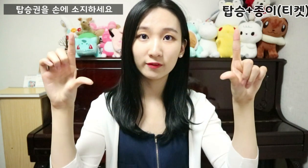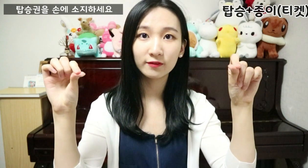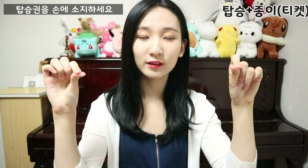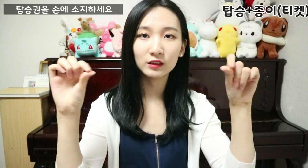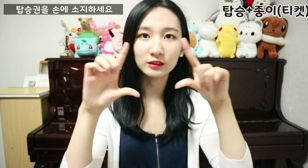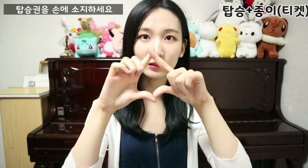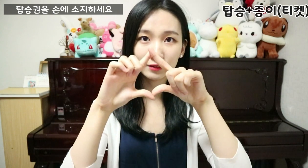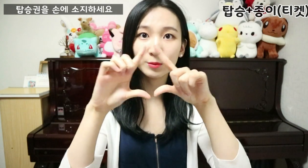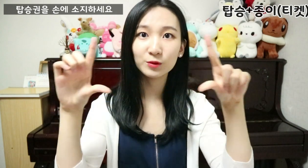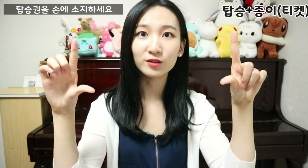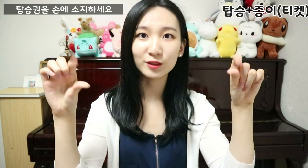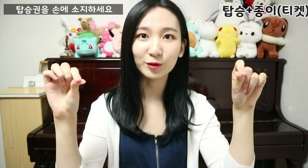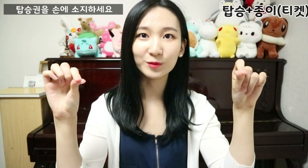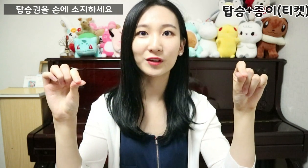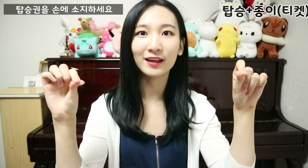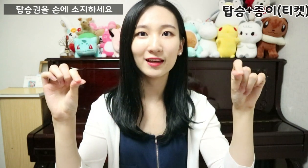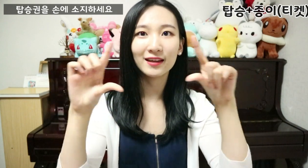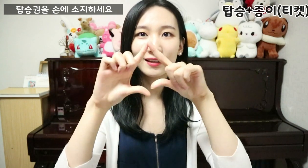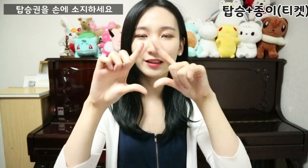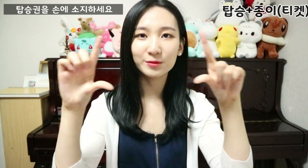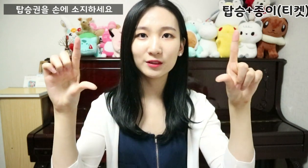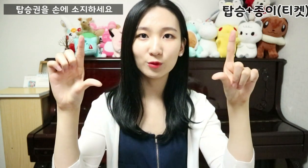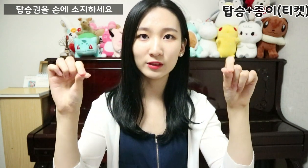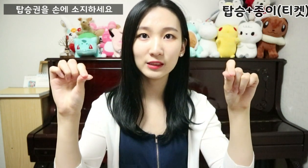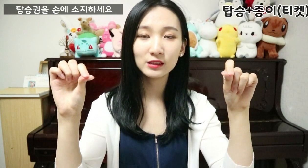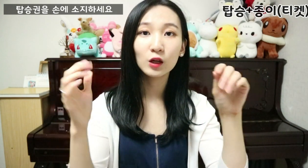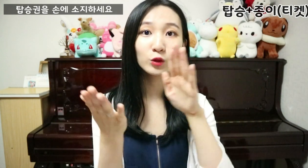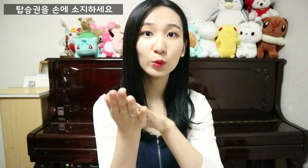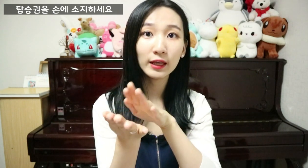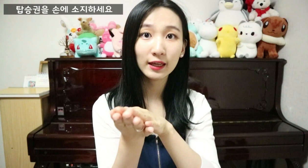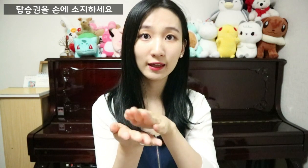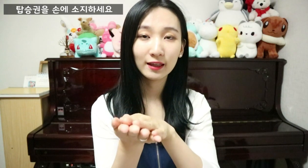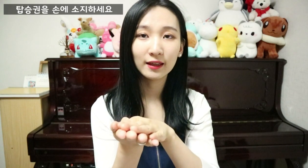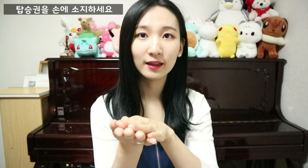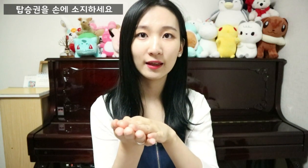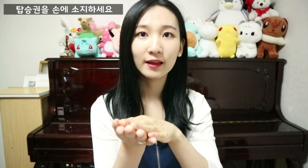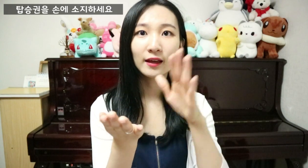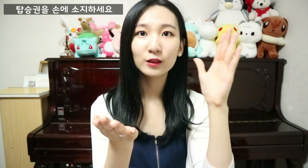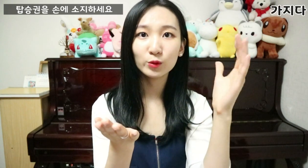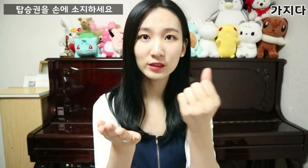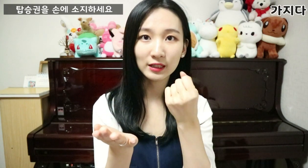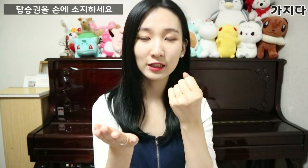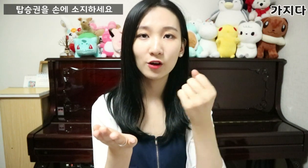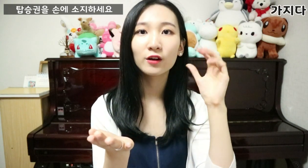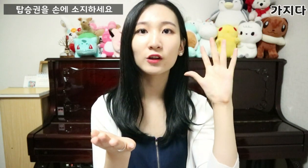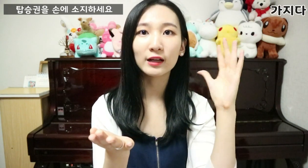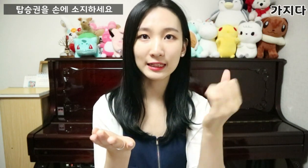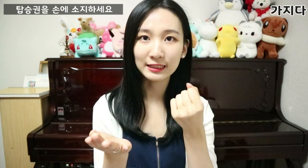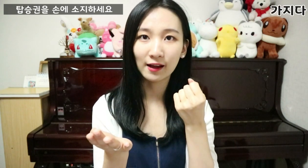그 탑승권처럼 이렇게 탑승권을 손에 소지하세요. 가지다.